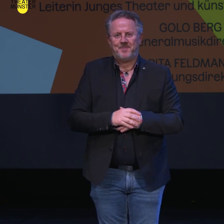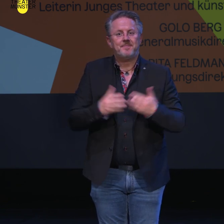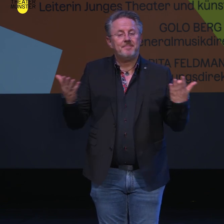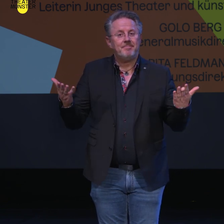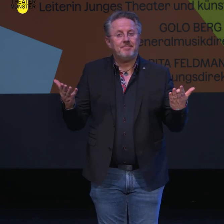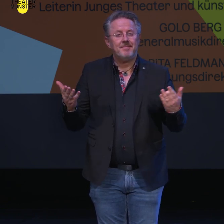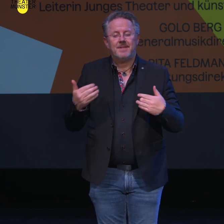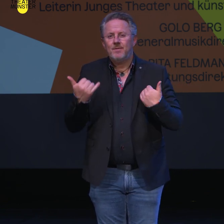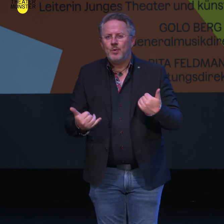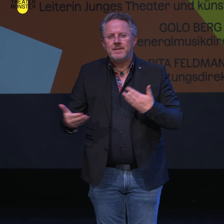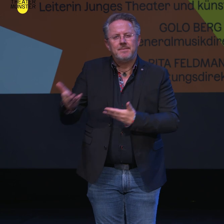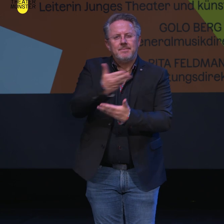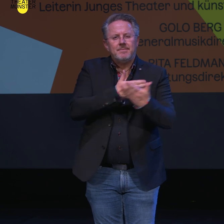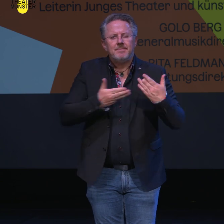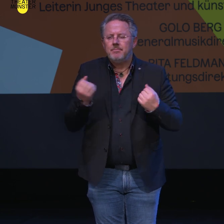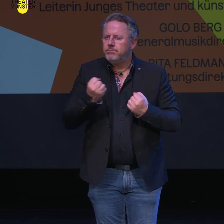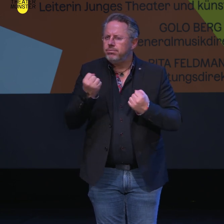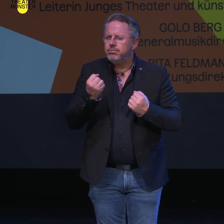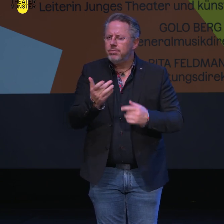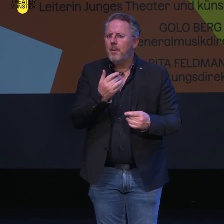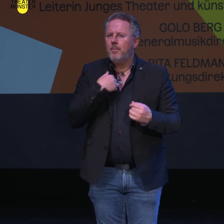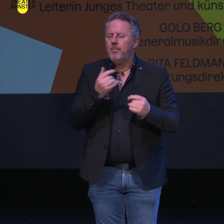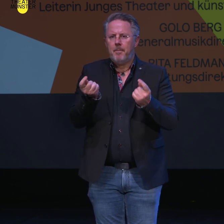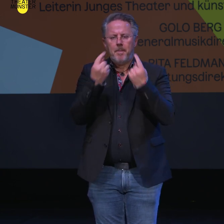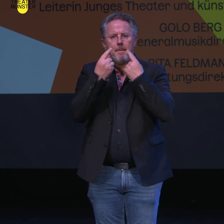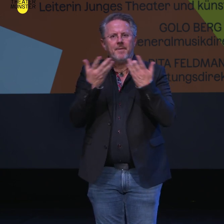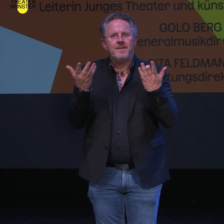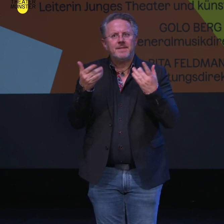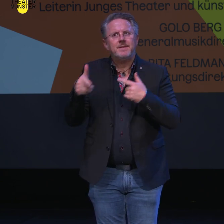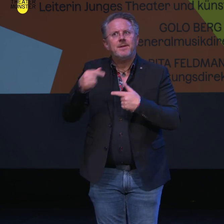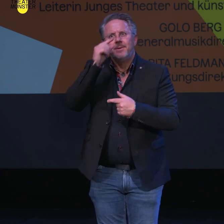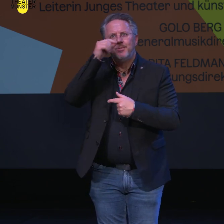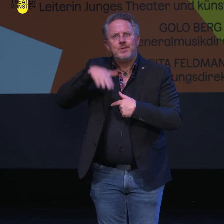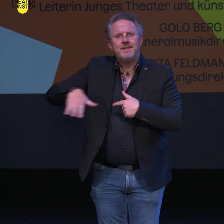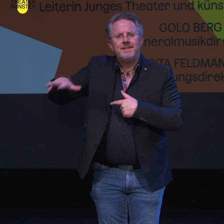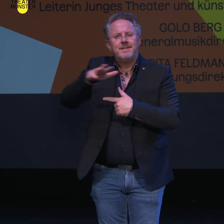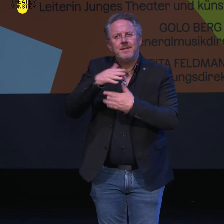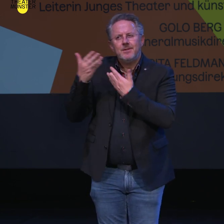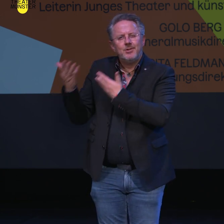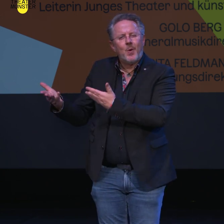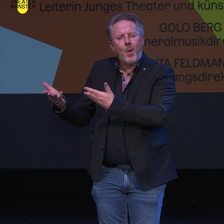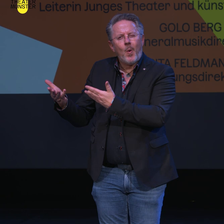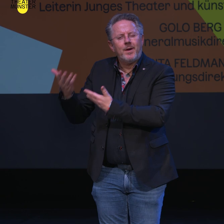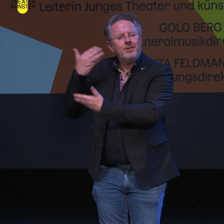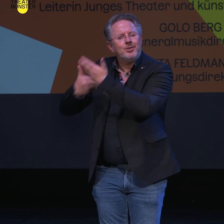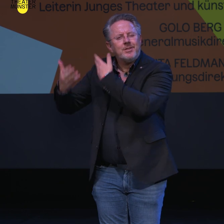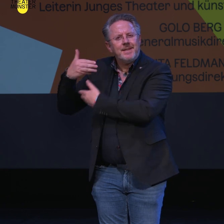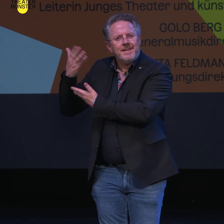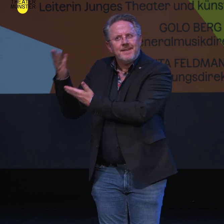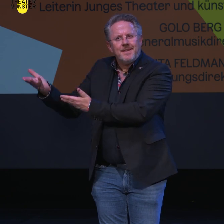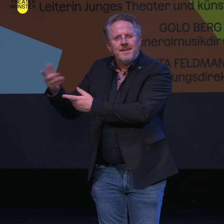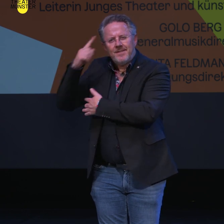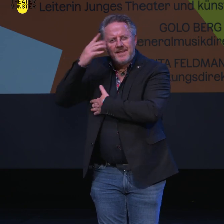Zweierlei hat uns neu in Münster gleich beeindruckt. Die Erzählung von der Stadt Münster als dem Ort der Verhandlungen, die den